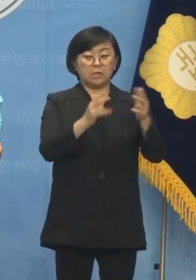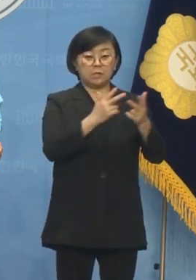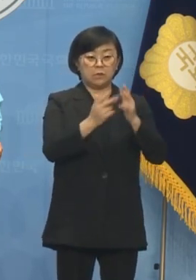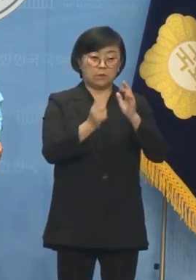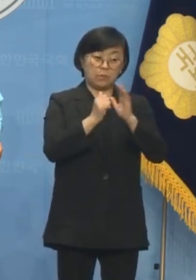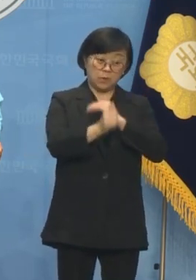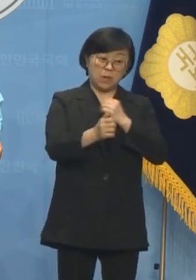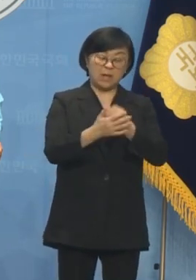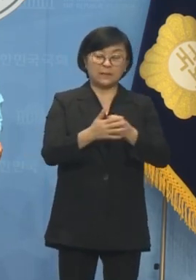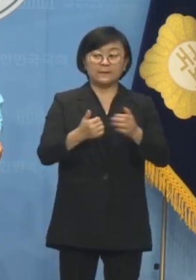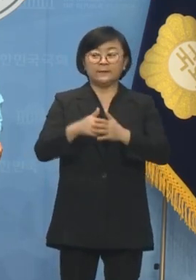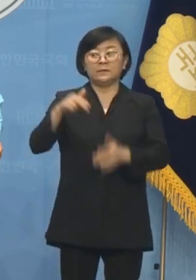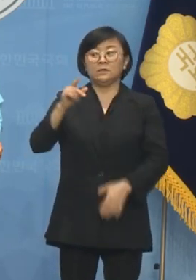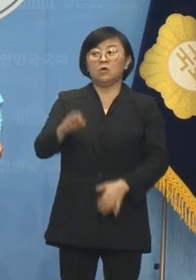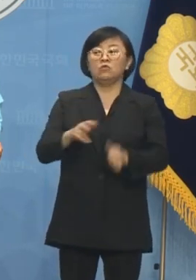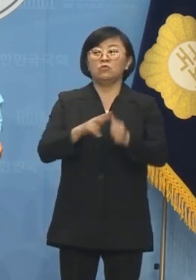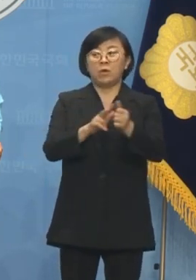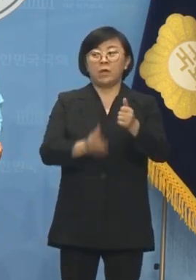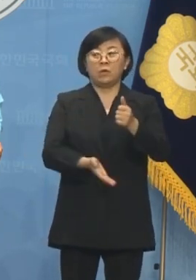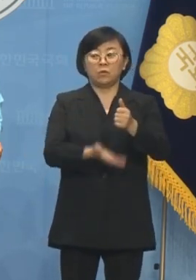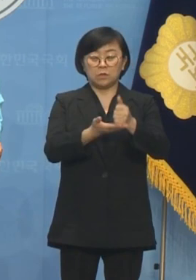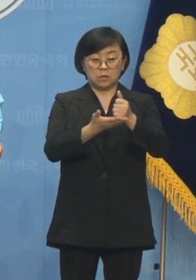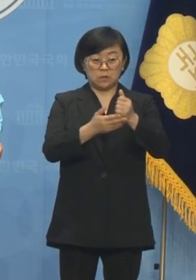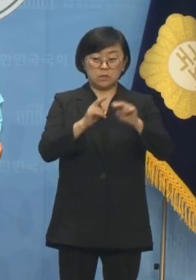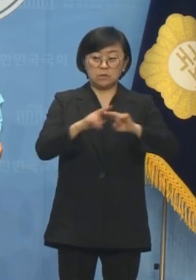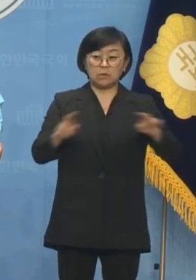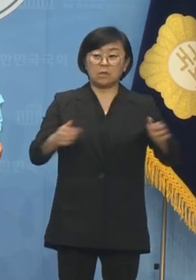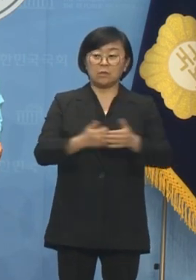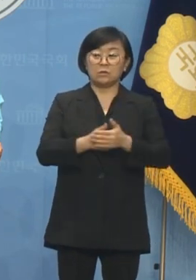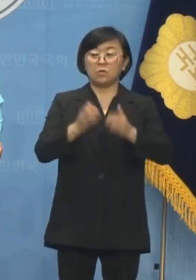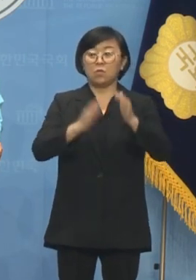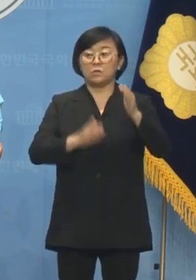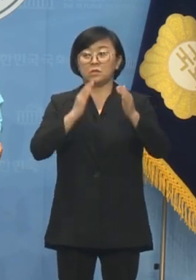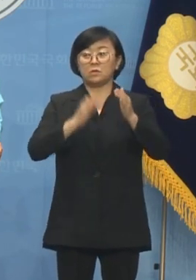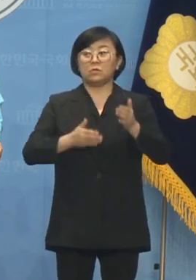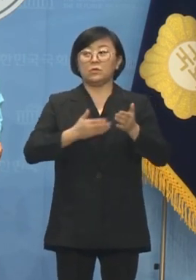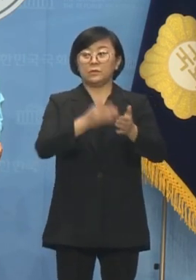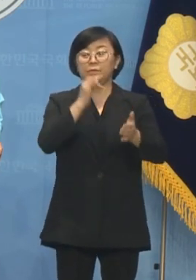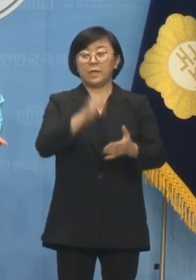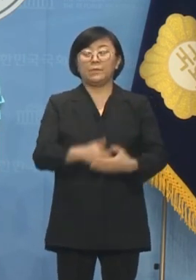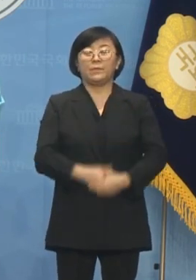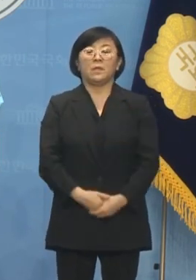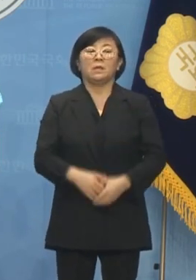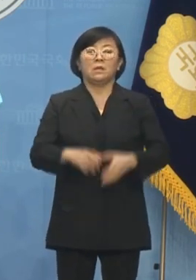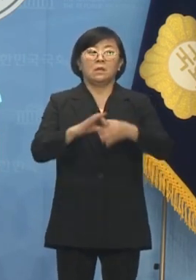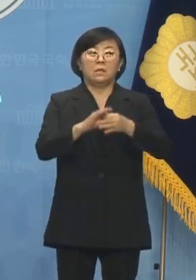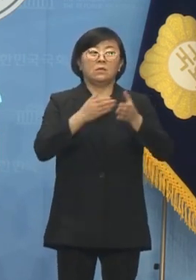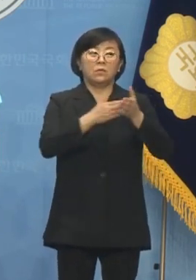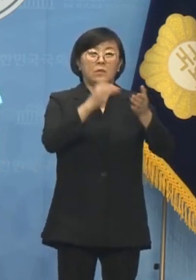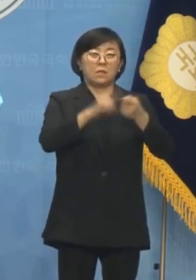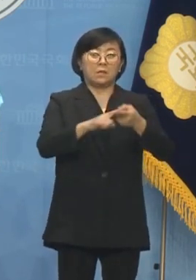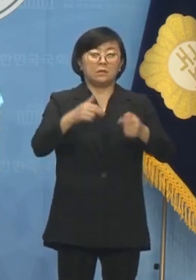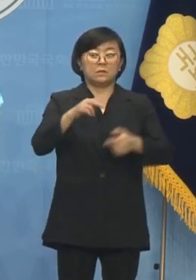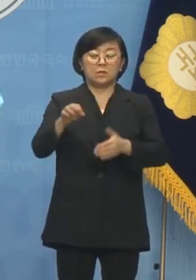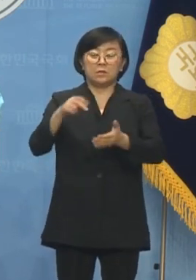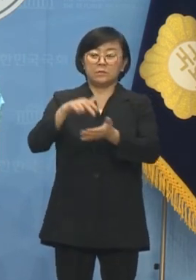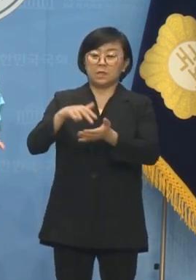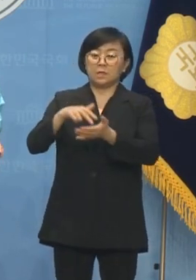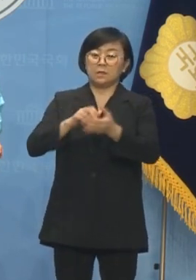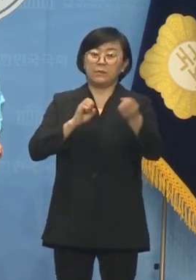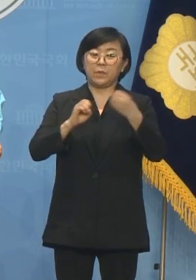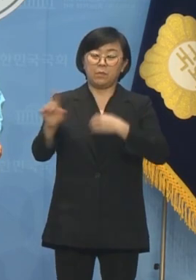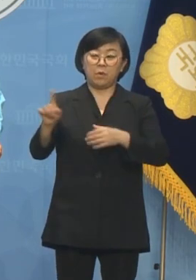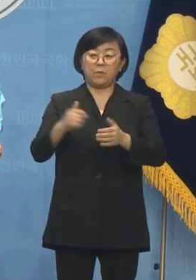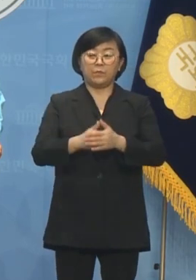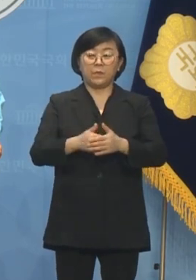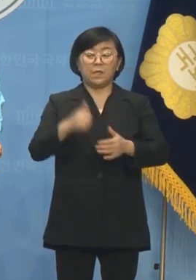대표에게 정태후보의 공천을 취소할 것을 공식적으로 요청하였습니다. 관련 요구에 대한 정태후 측의 답변은